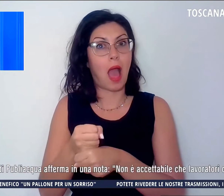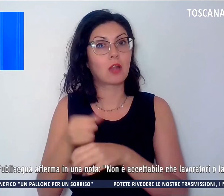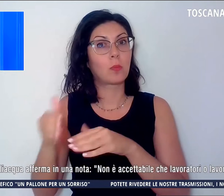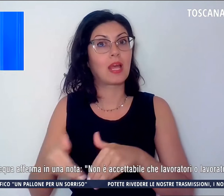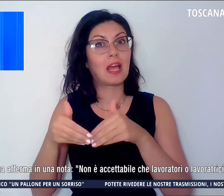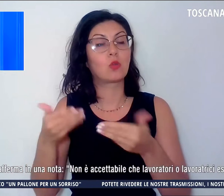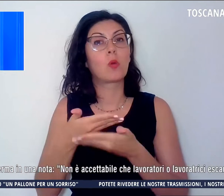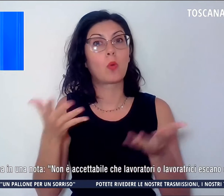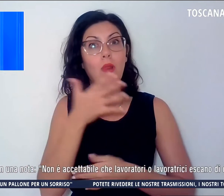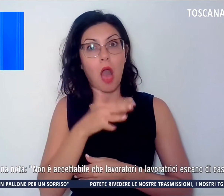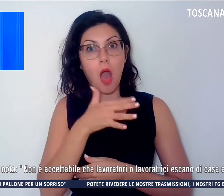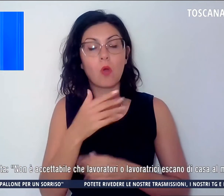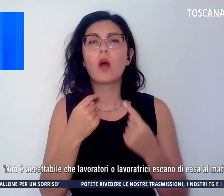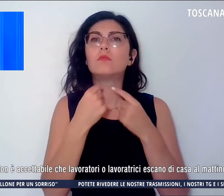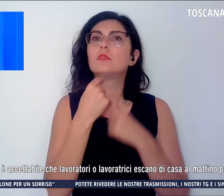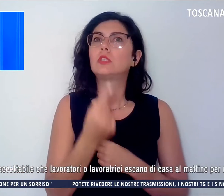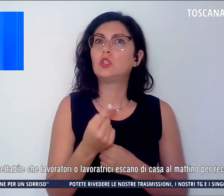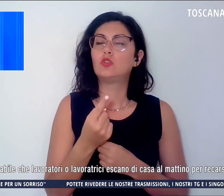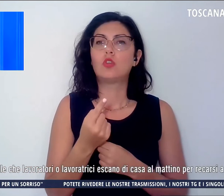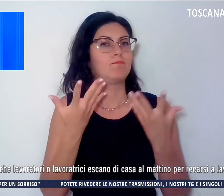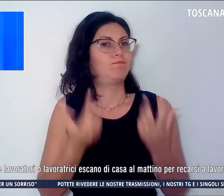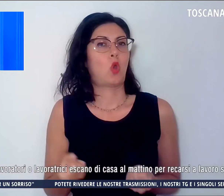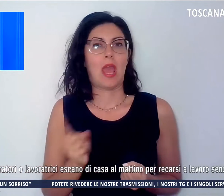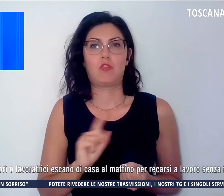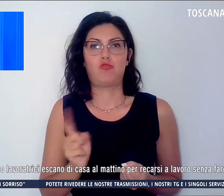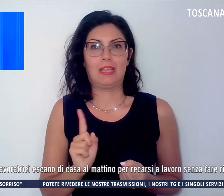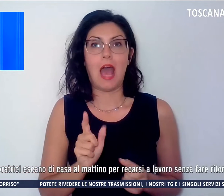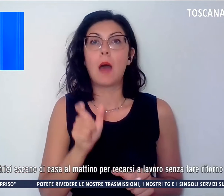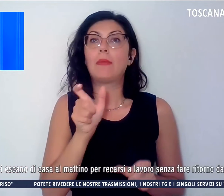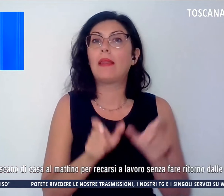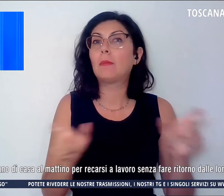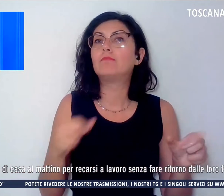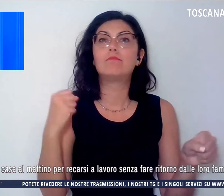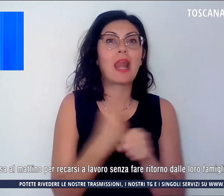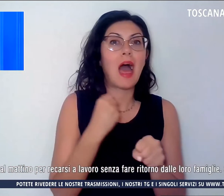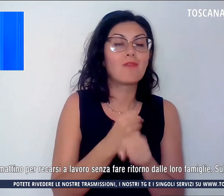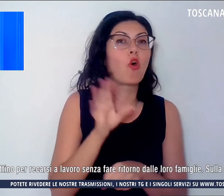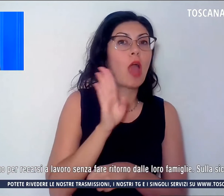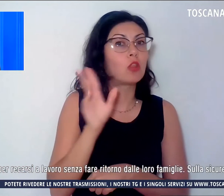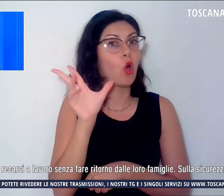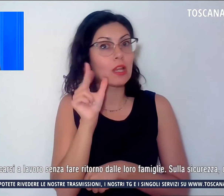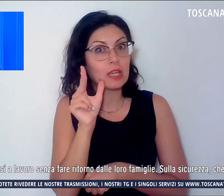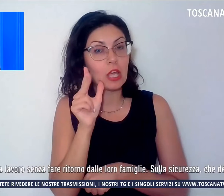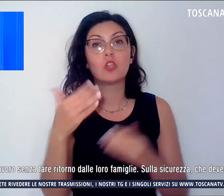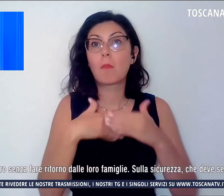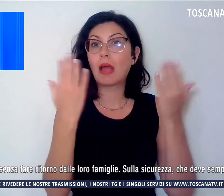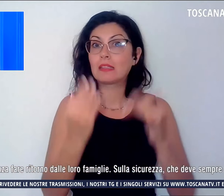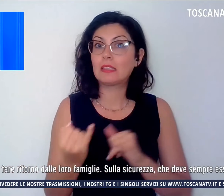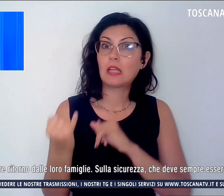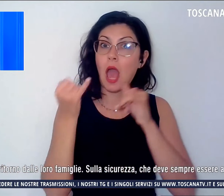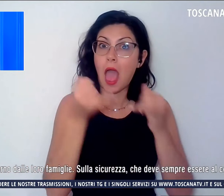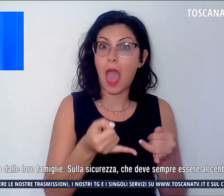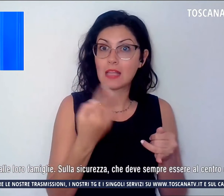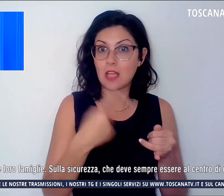afferma che non è accettabile che i lavoratori o i lavoratrici escano di casa al mattino per recarsi al lavoro